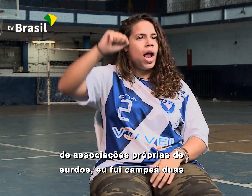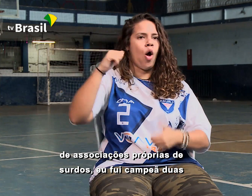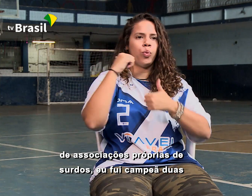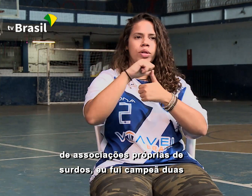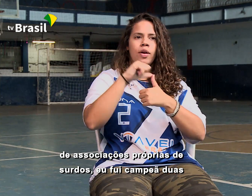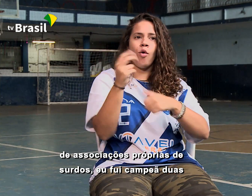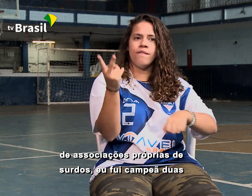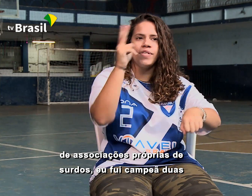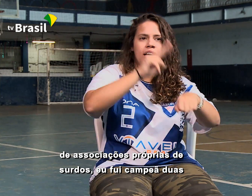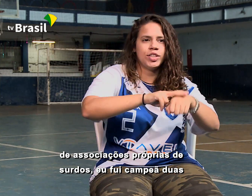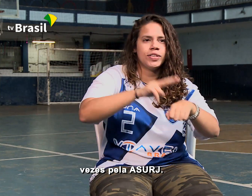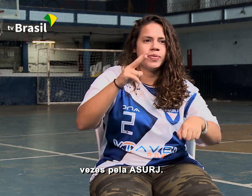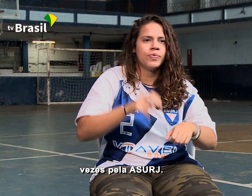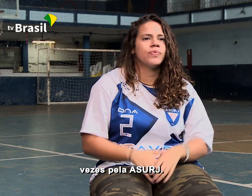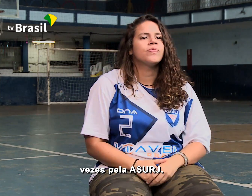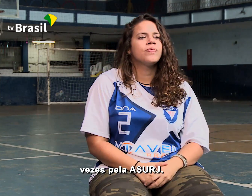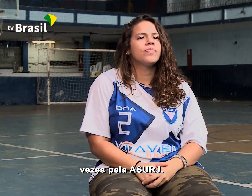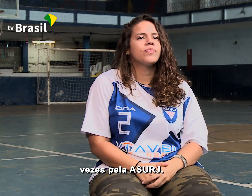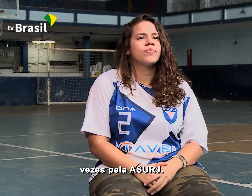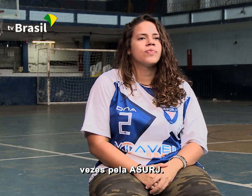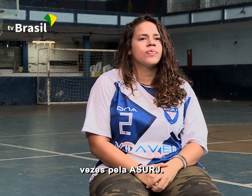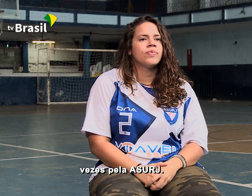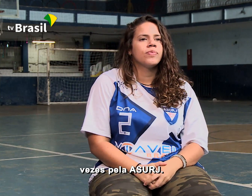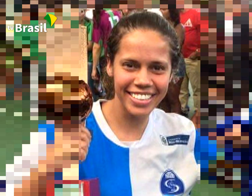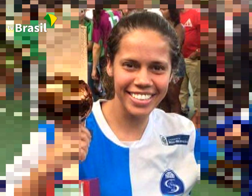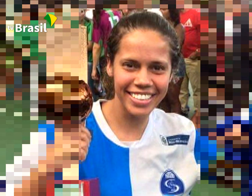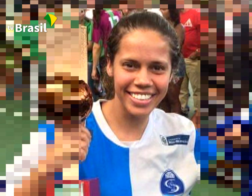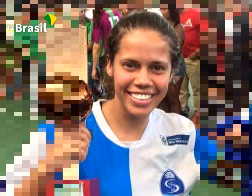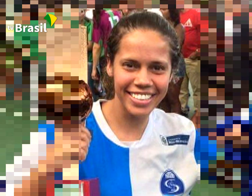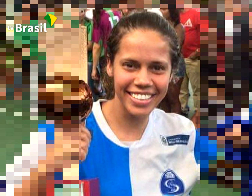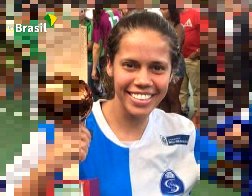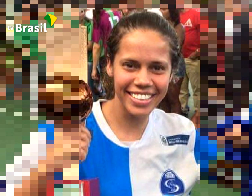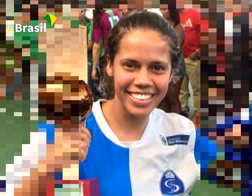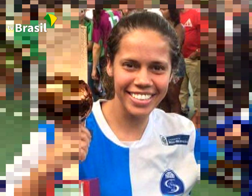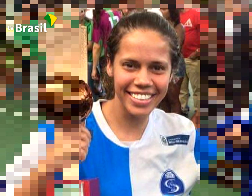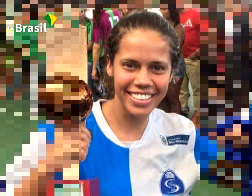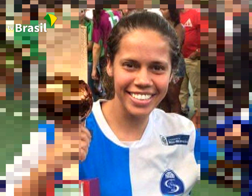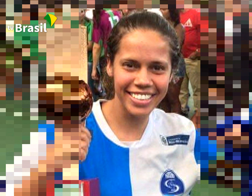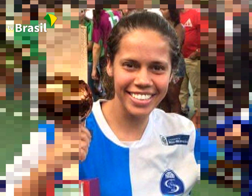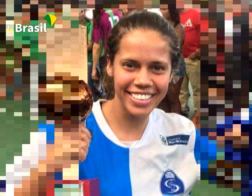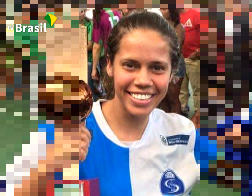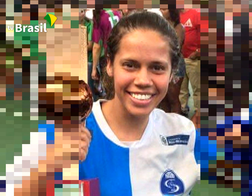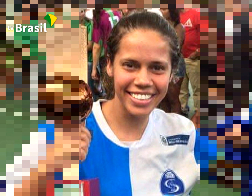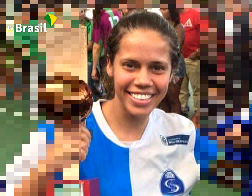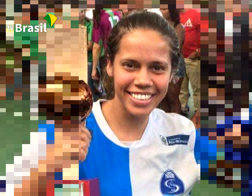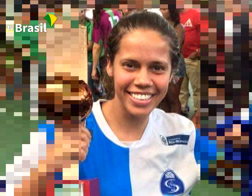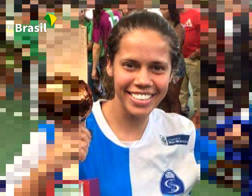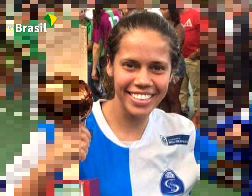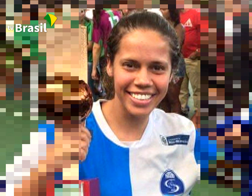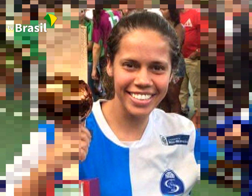Eu fui campeã duas vezes pela Surge. Foto. Mariana de blusa azul e branca da Surge e um troféu na mão direita.